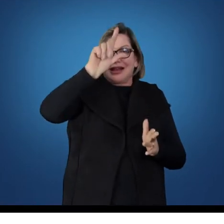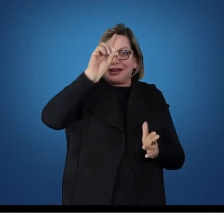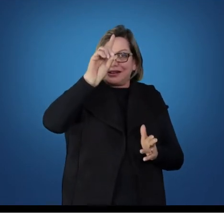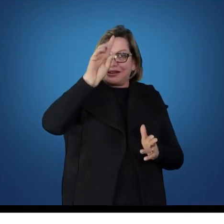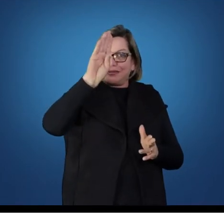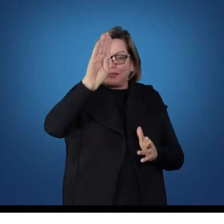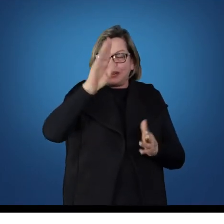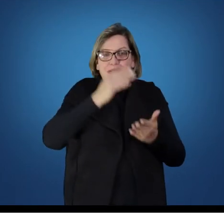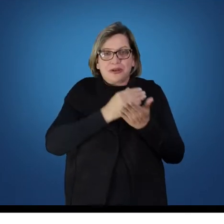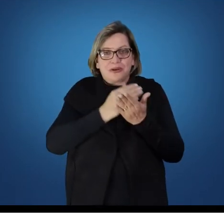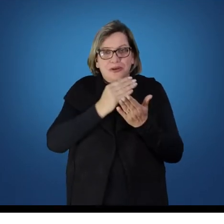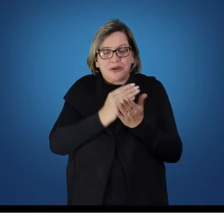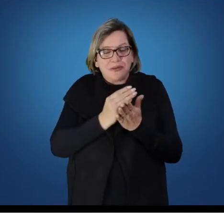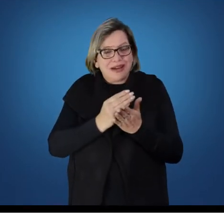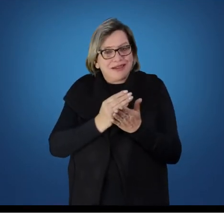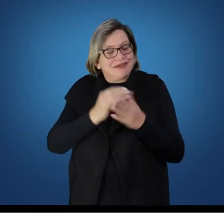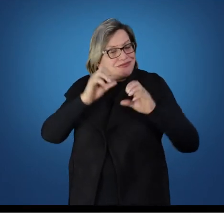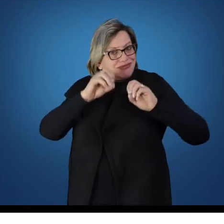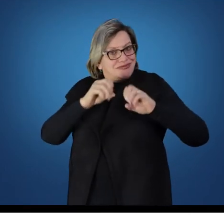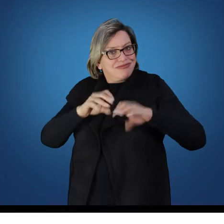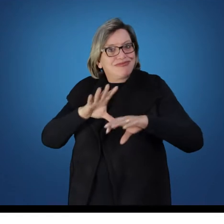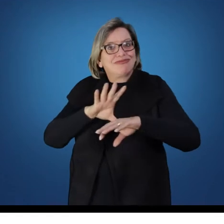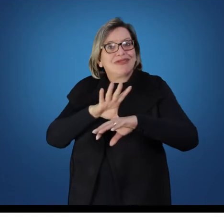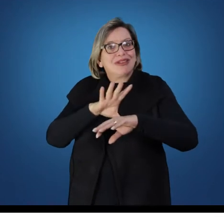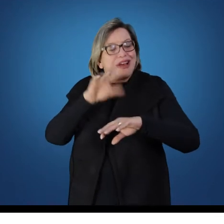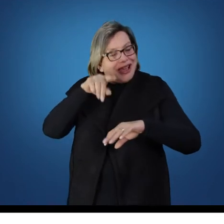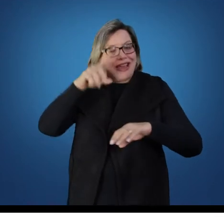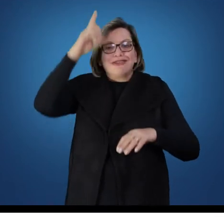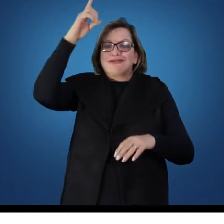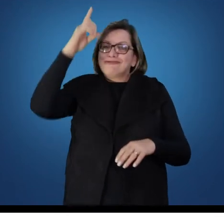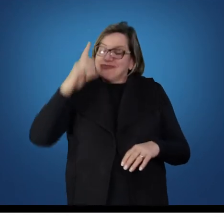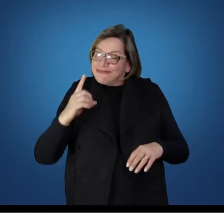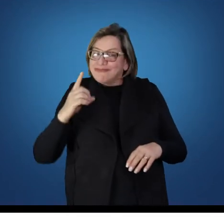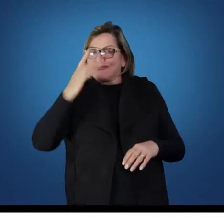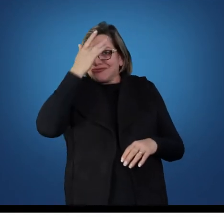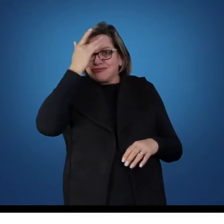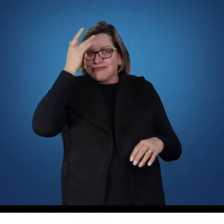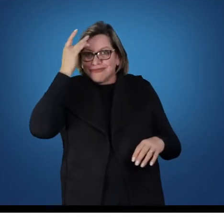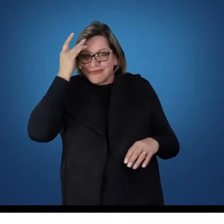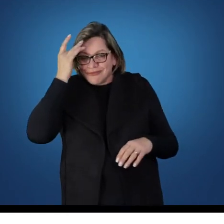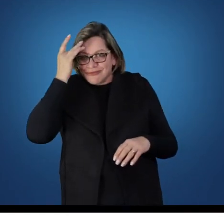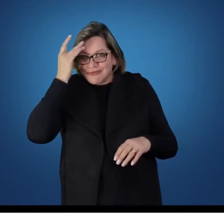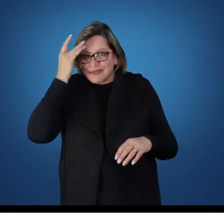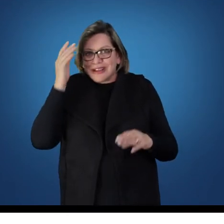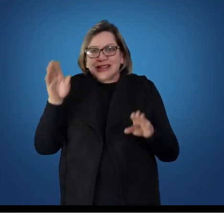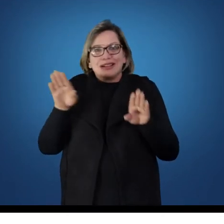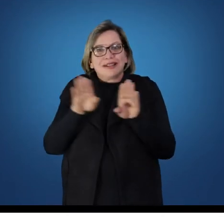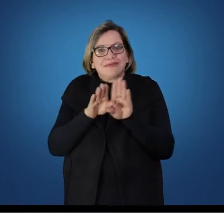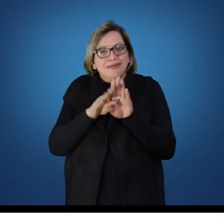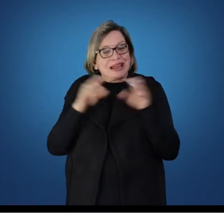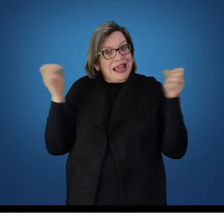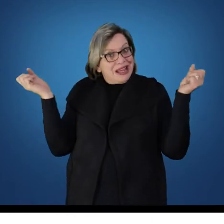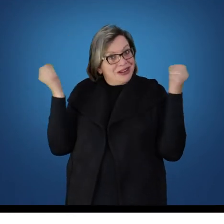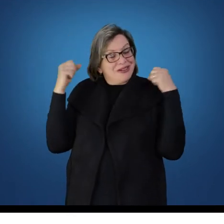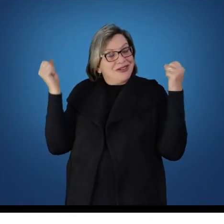a educação assegurada como direito. Novamente, reafirmada, e a educação física também vai aparecer nesse contexto,